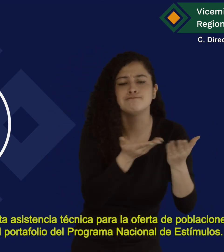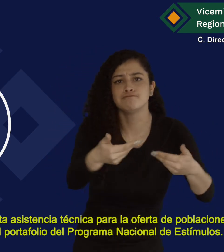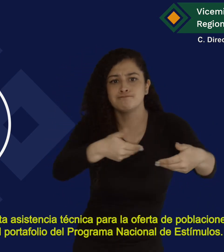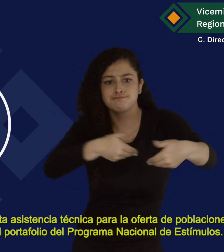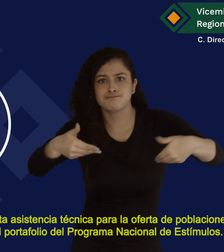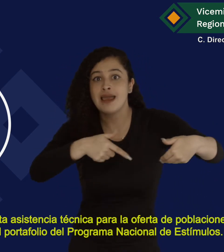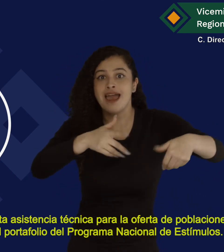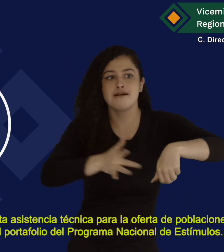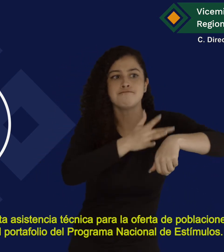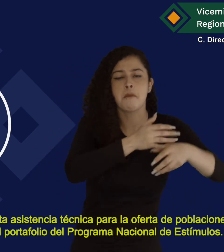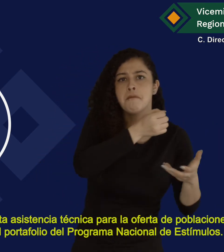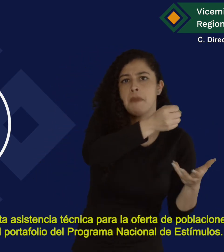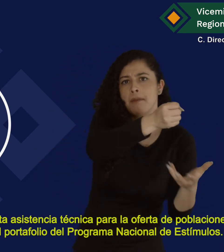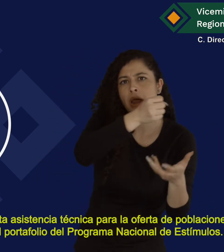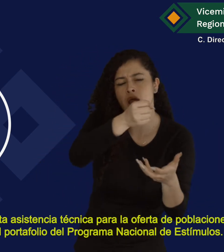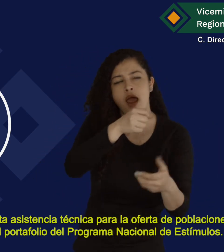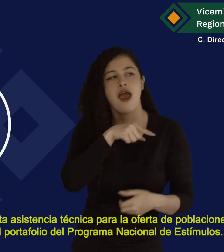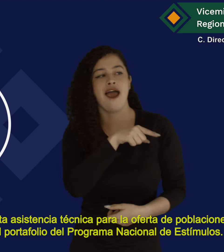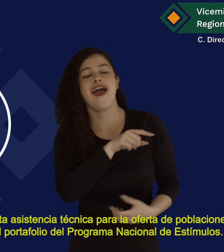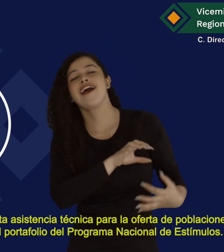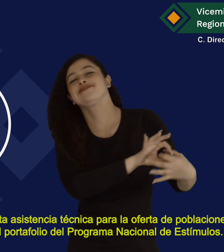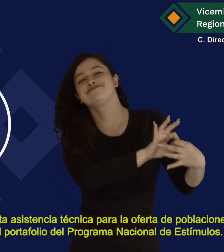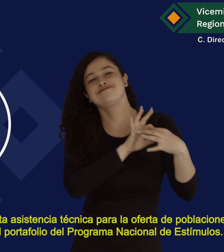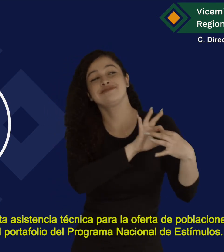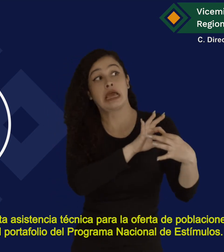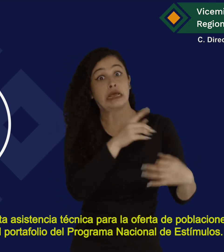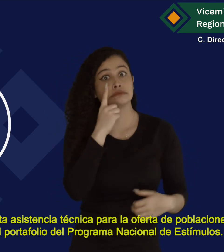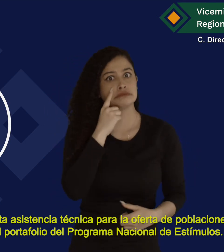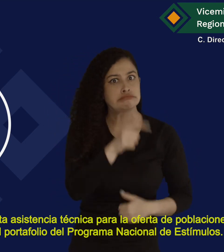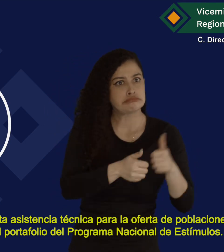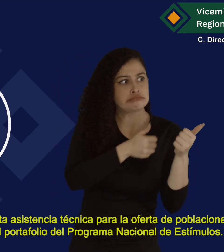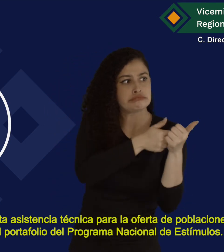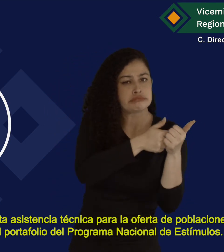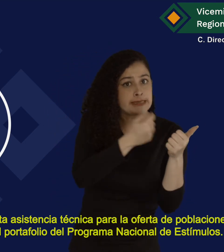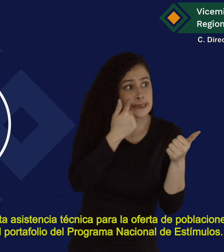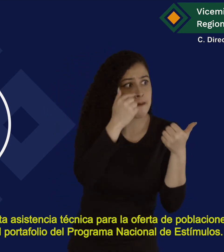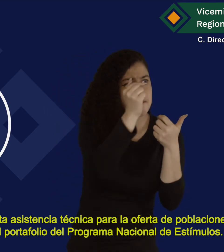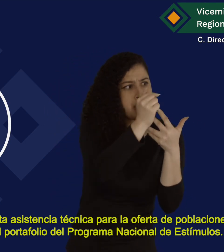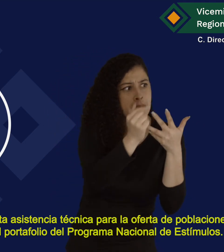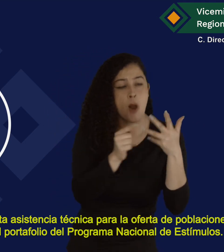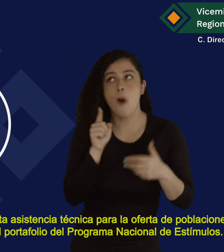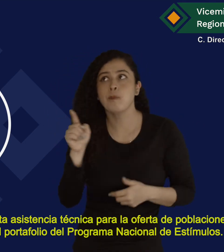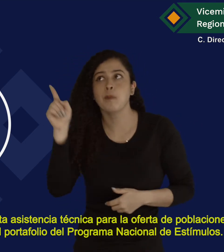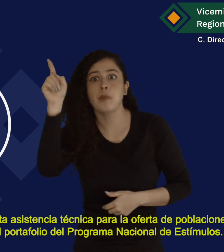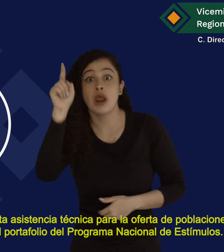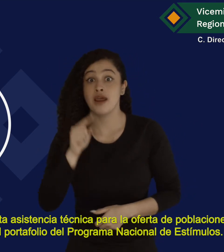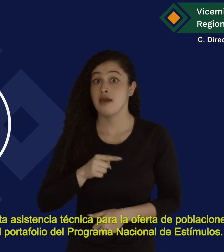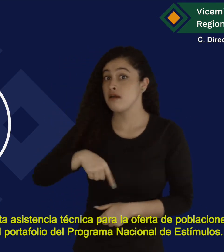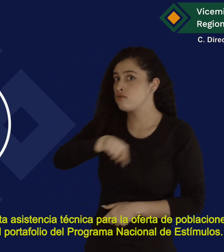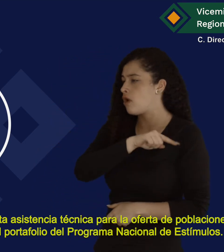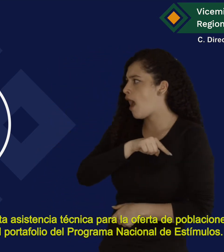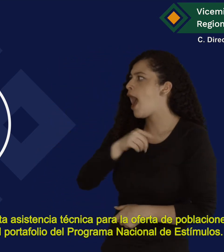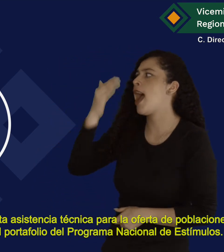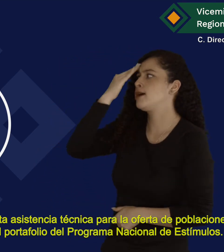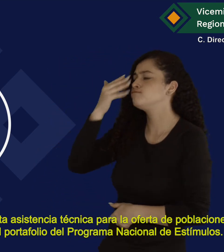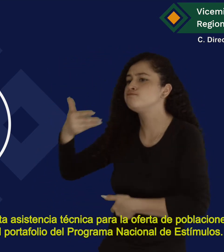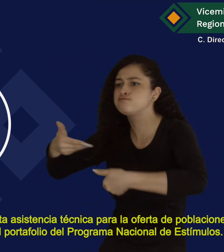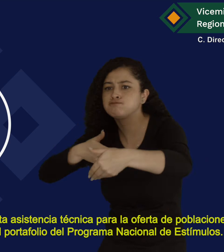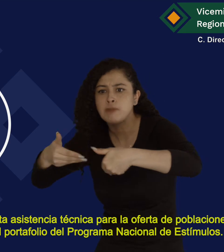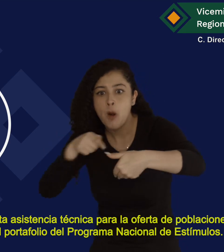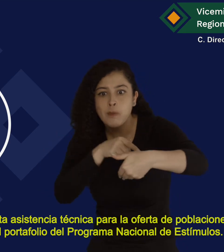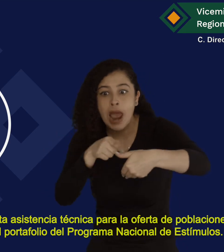para la oferta de poblaciones en el portafolio del Programa Nacional de Estímulos